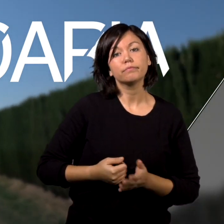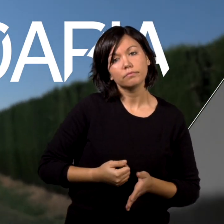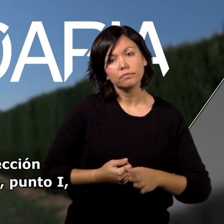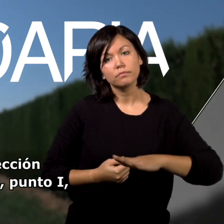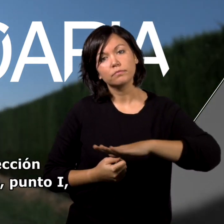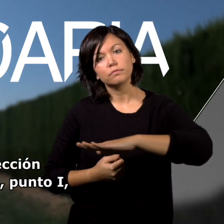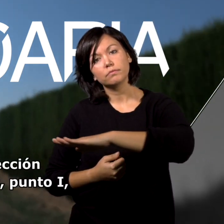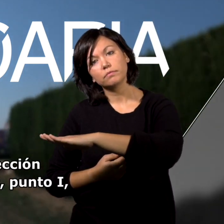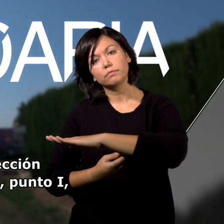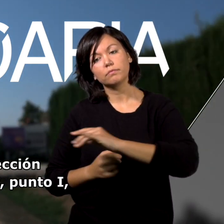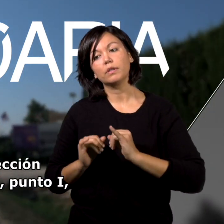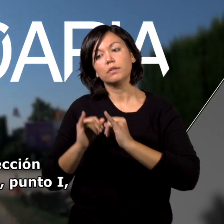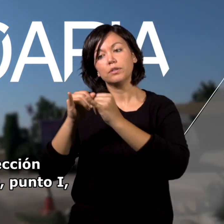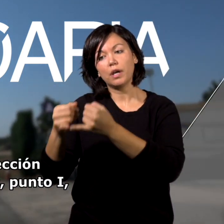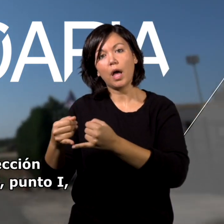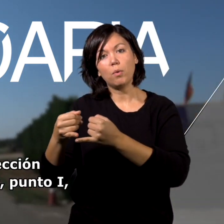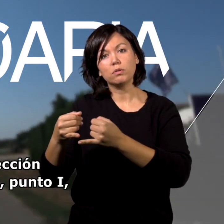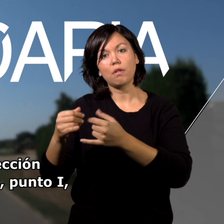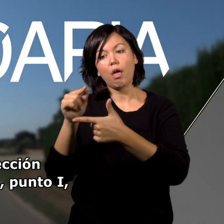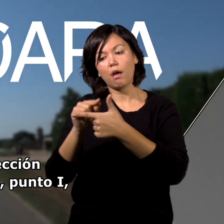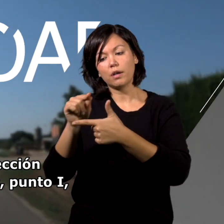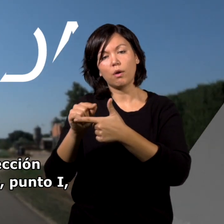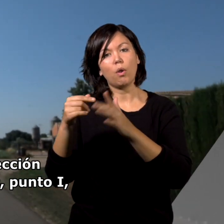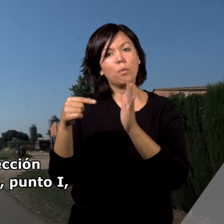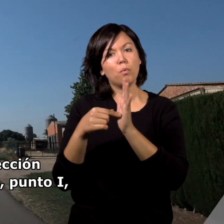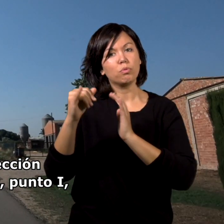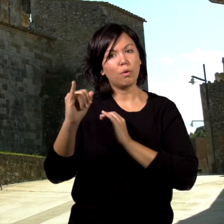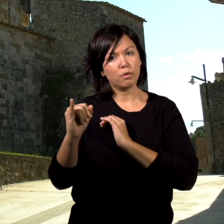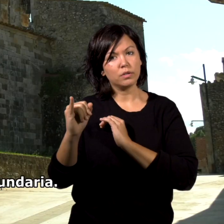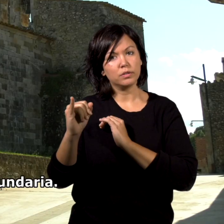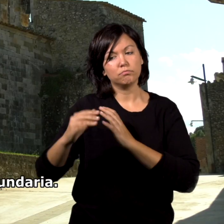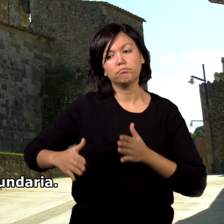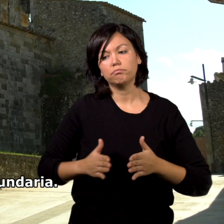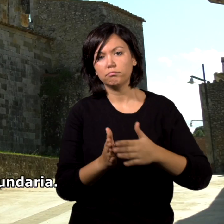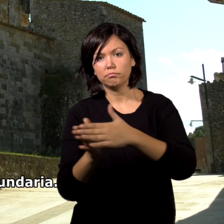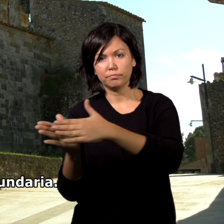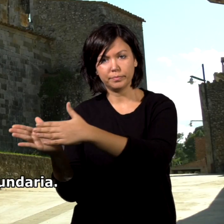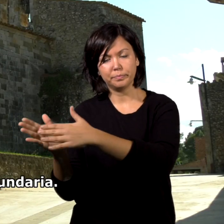Giramos en esa dirección y llegamos a Garrigolas, punto I, por una carretera secundaria.